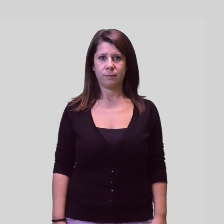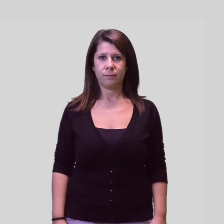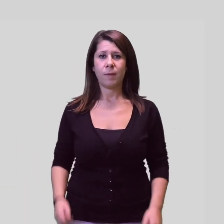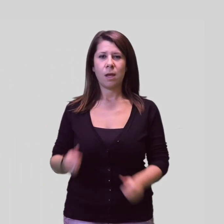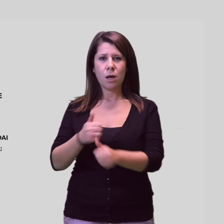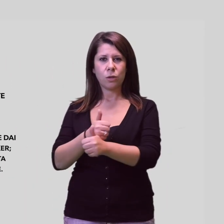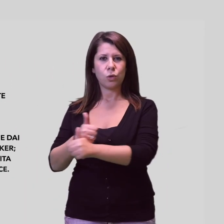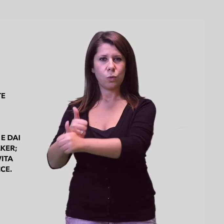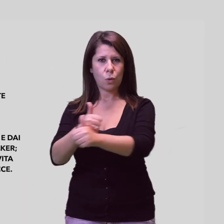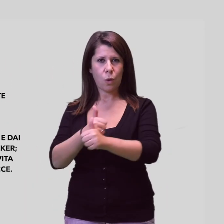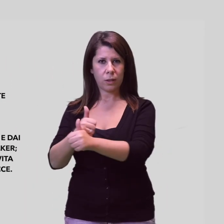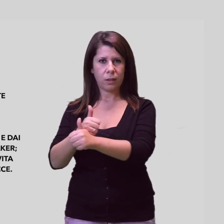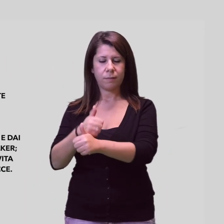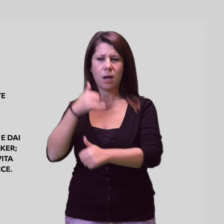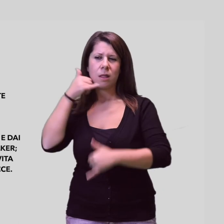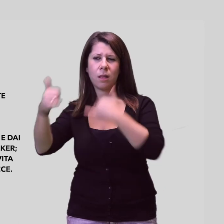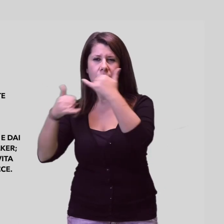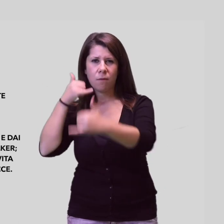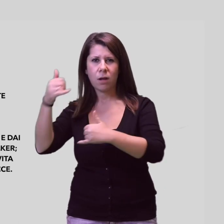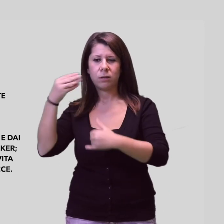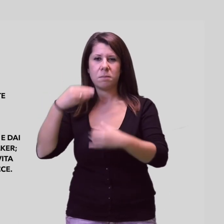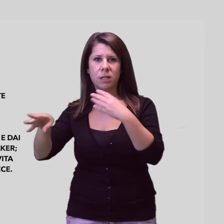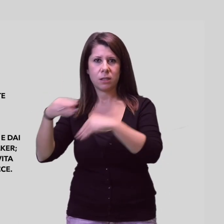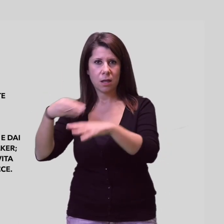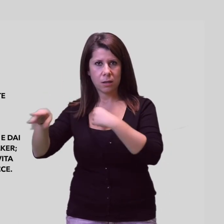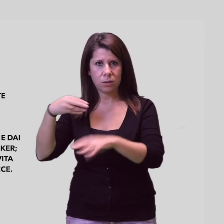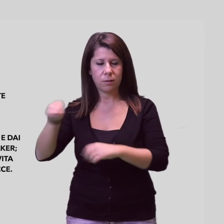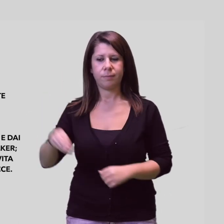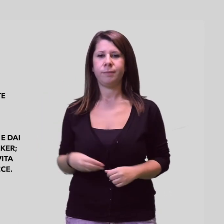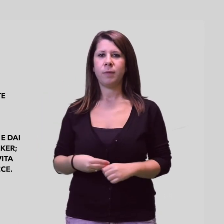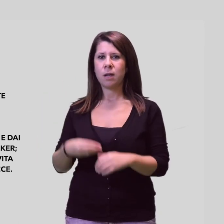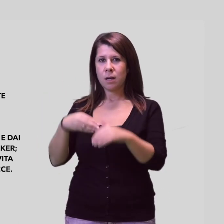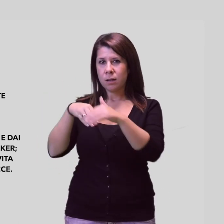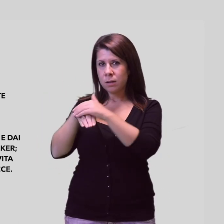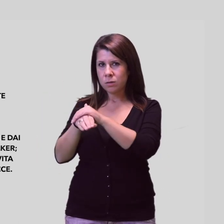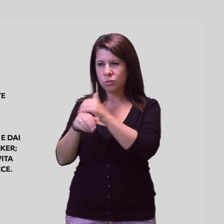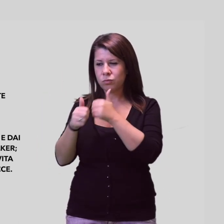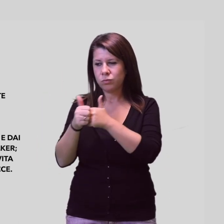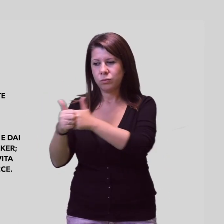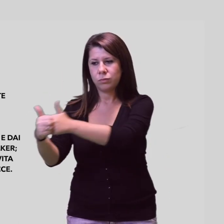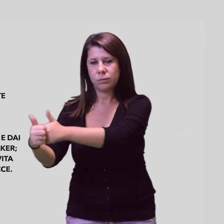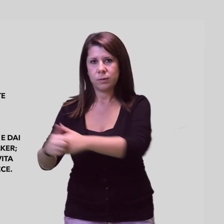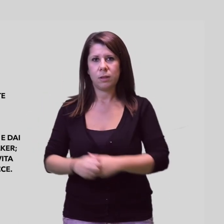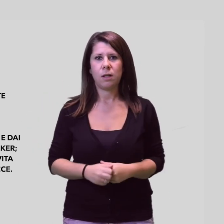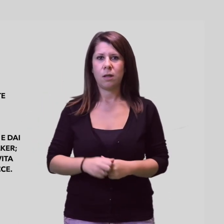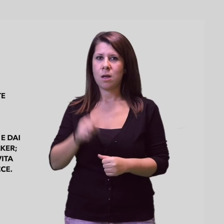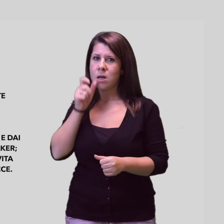Stalking Ad esempio Ricevere ripetutamente chiamate messaggi Essere pedinati di nascosto